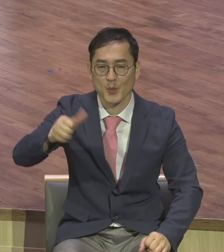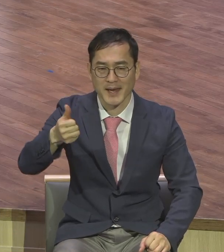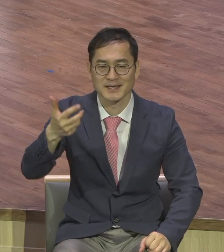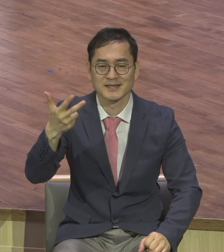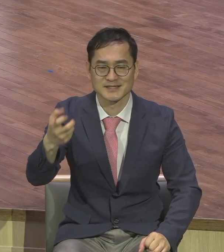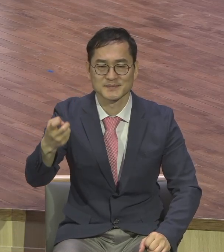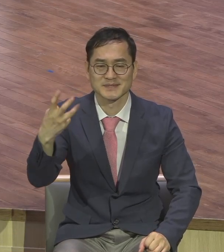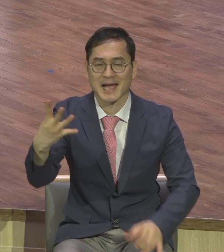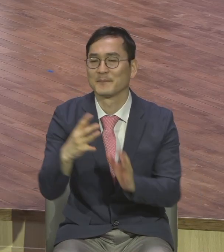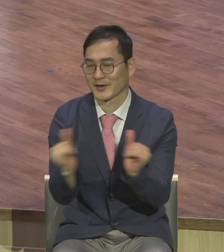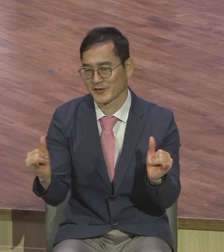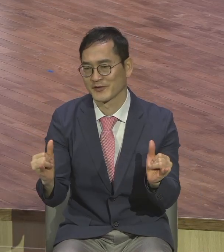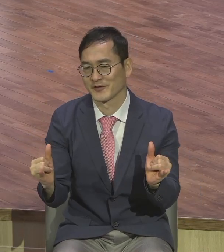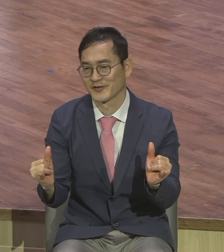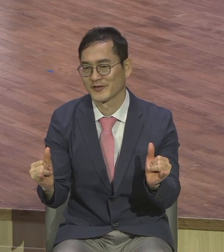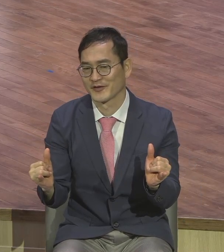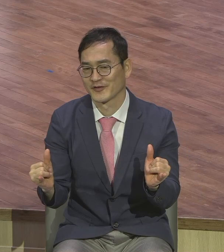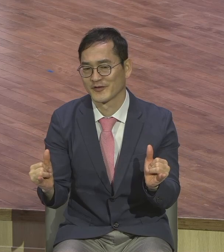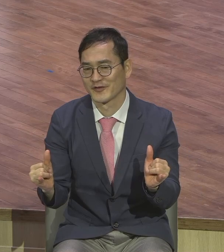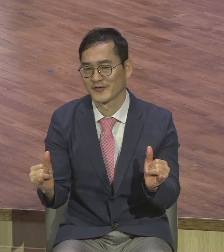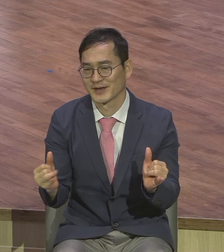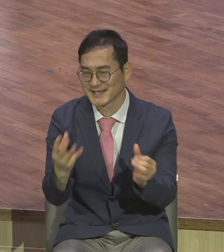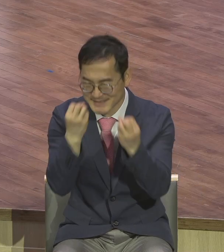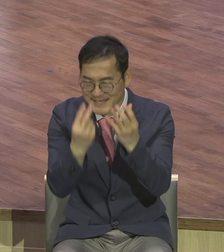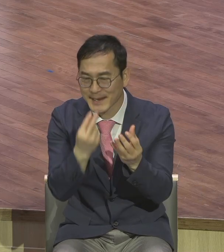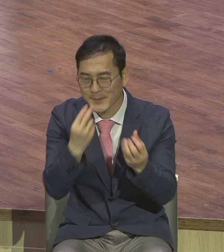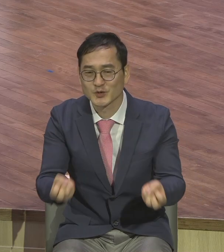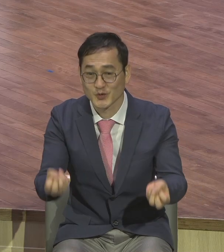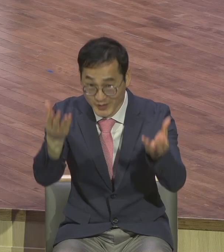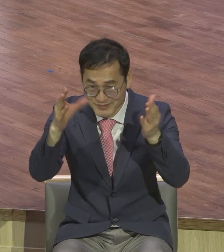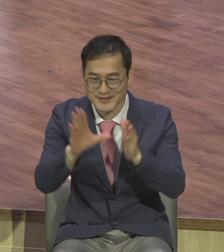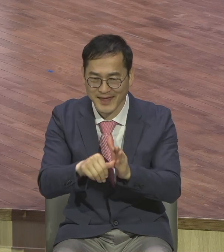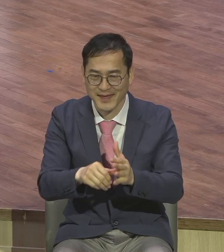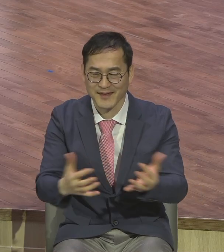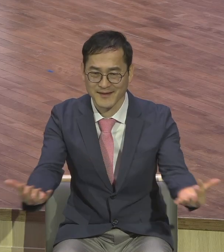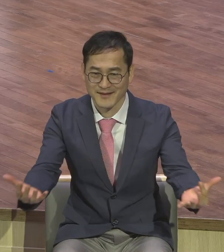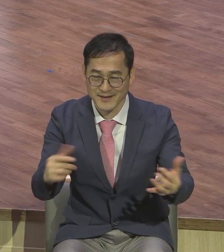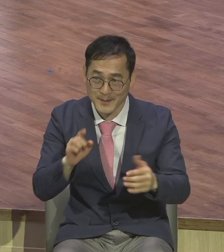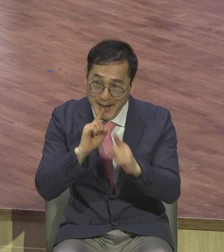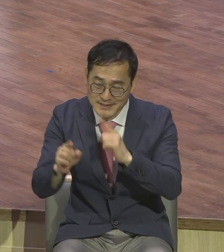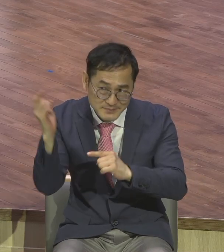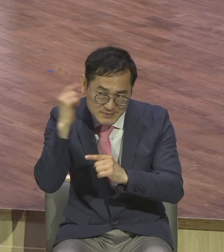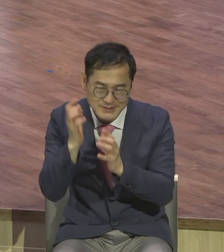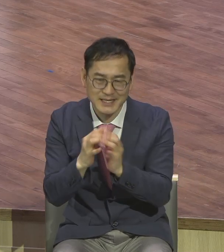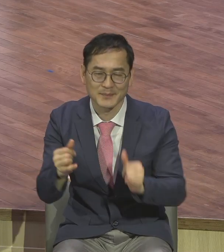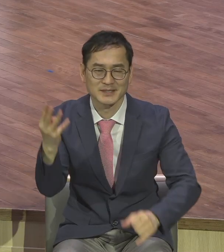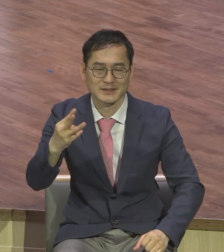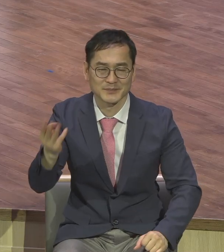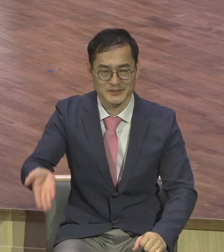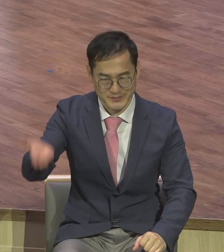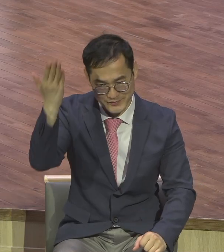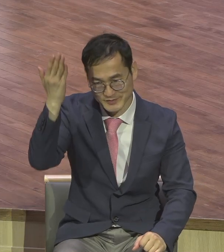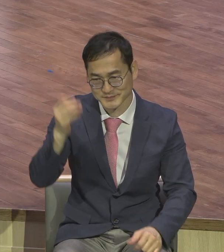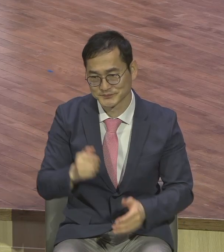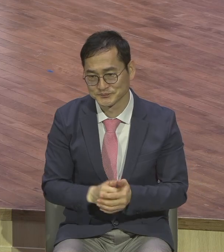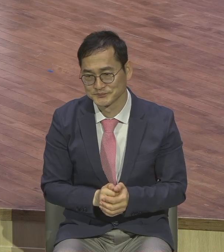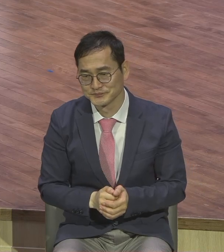제자화의 삶은 다른 것이 아닙니다. 우리가 가지고 있는 참포금의 비밀을 전국에서 불신자들로 하여금 영적 회복